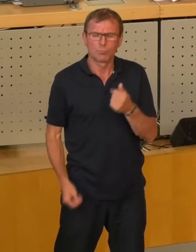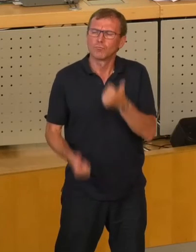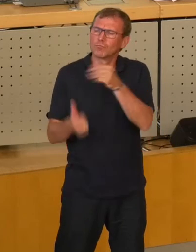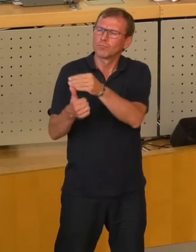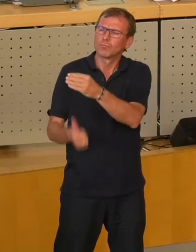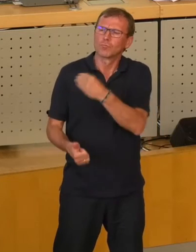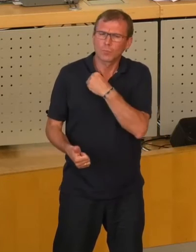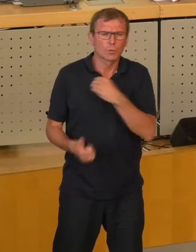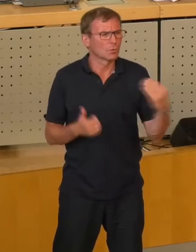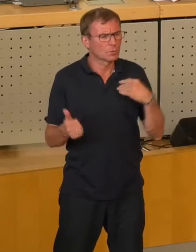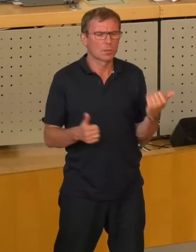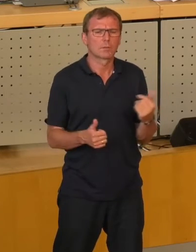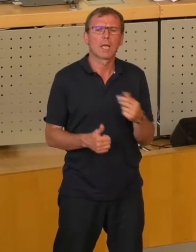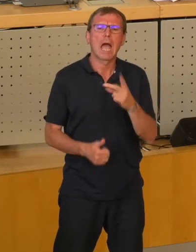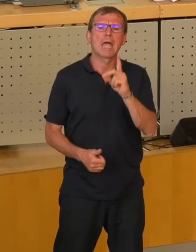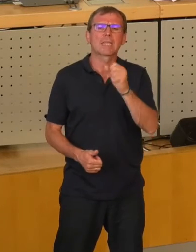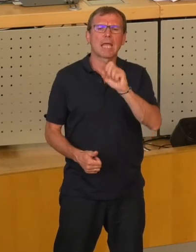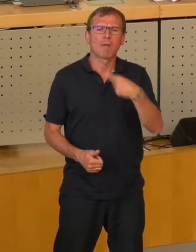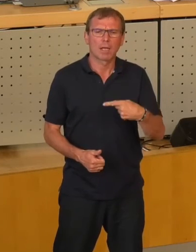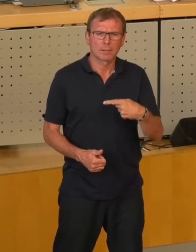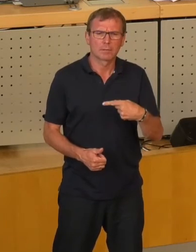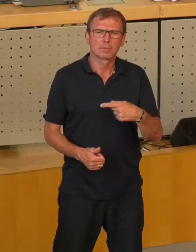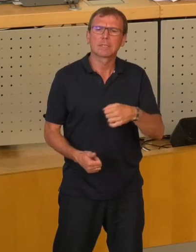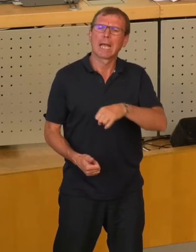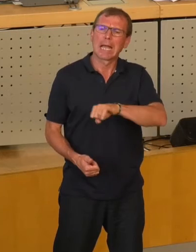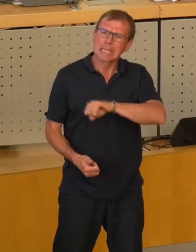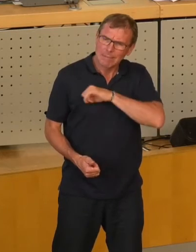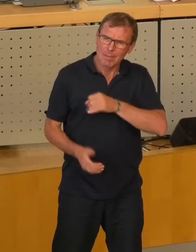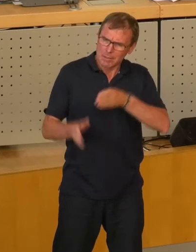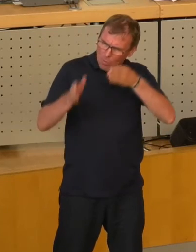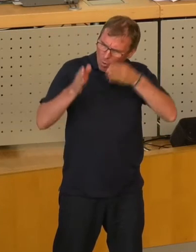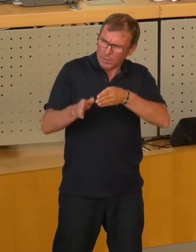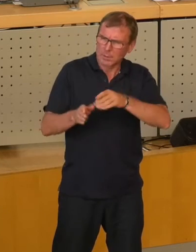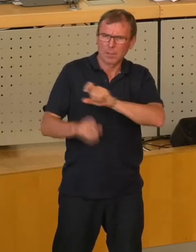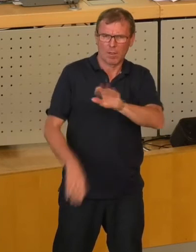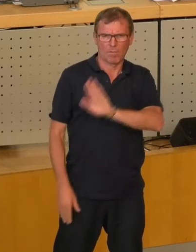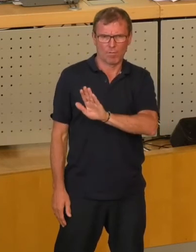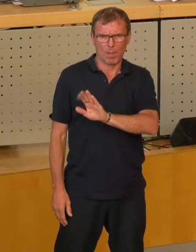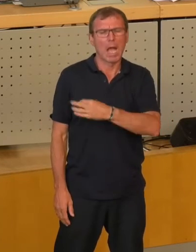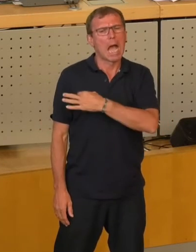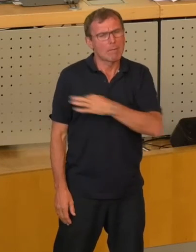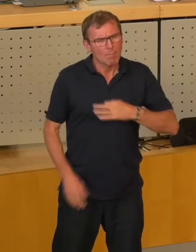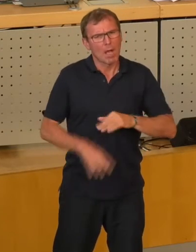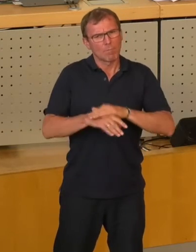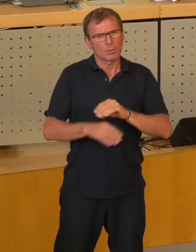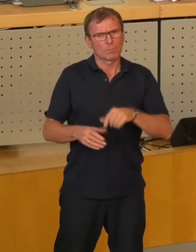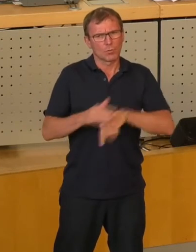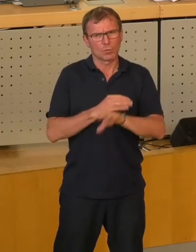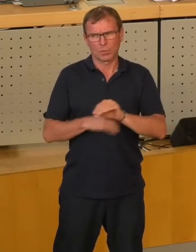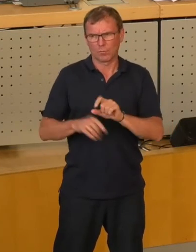und das ist natürlich richtig, die DREWAG ist ein gewinnorientiertes Unternehmen. Es ist ein privatwirtschaftlich geführtes Unternehmen.